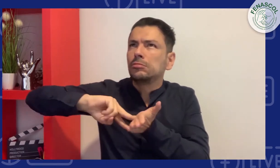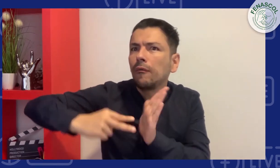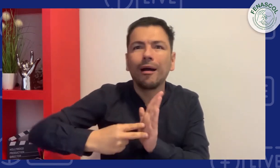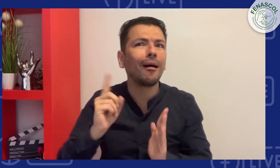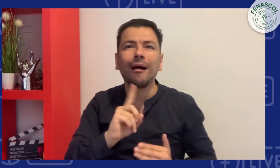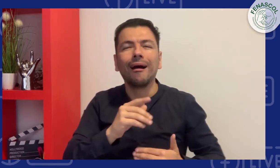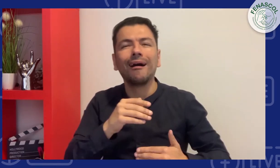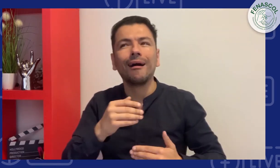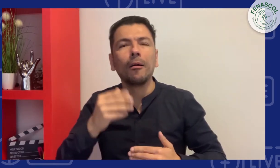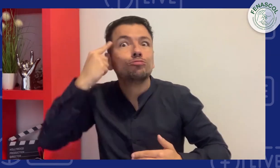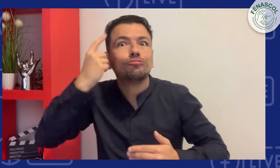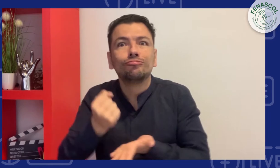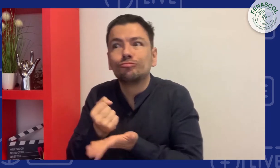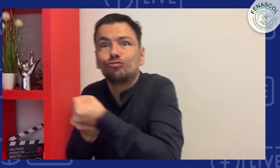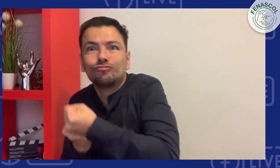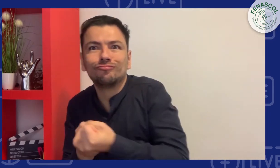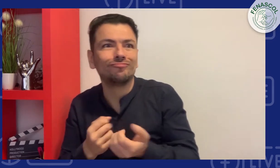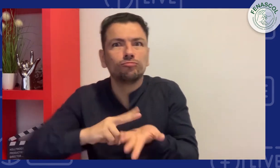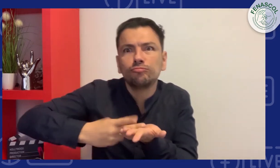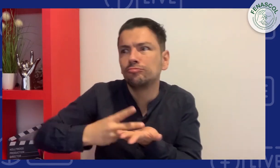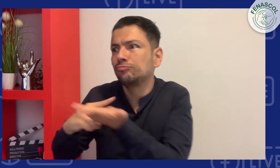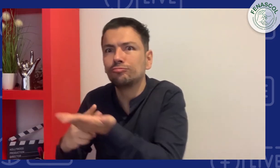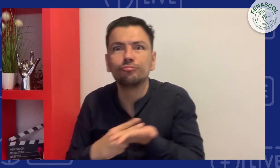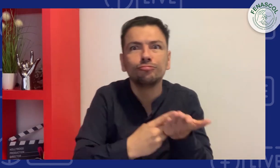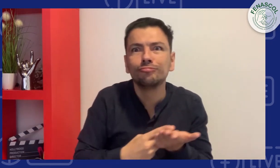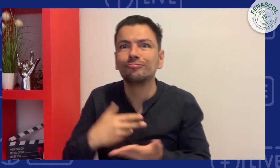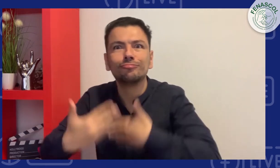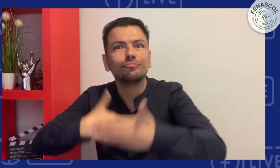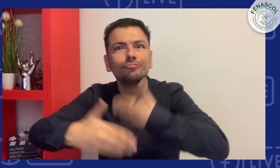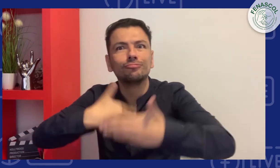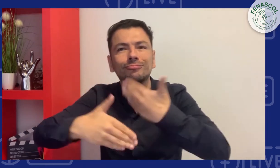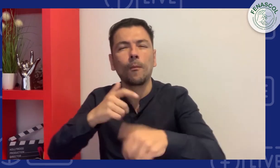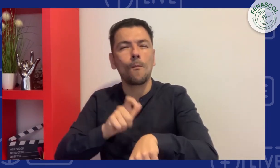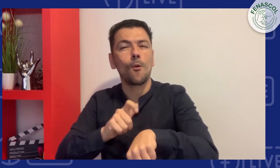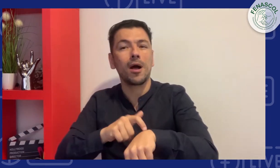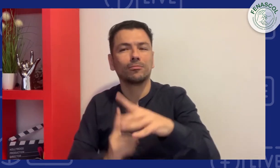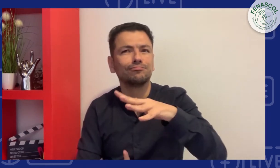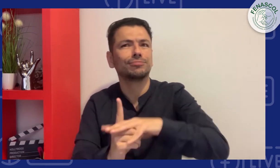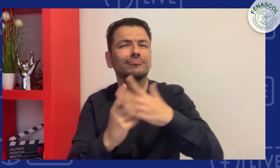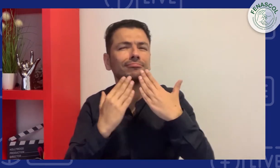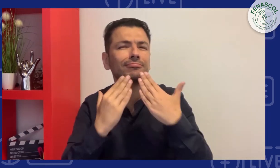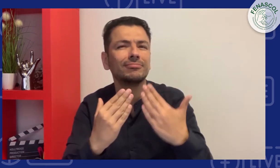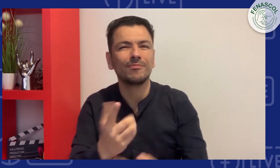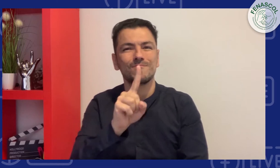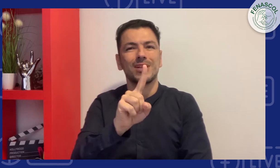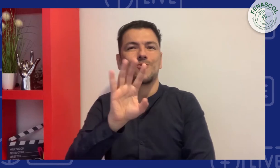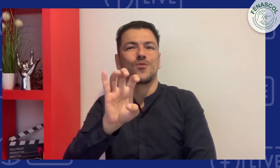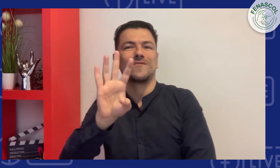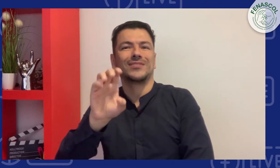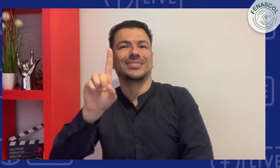En esos momentos no se tenía claridad del rol que estaban asumiendo, solo se hacía para apoyar todos estos procesos. A partir del